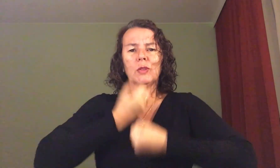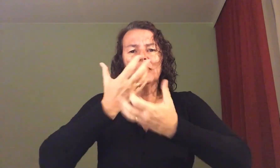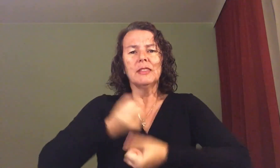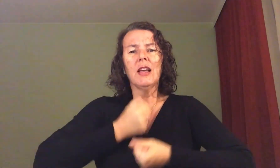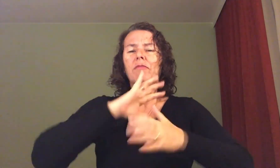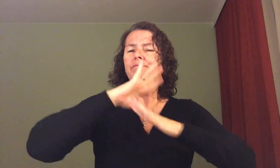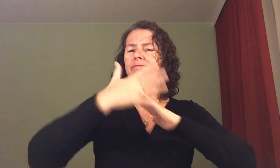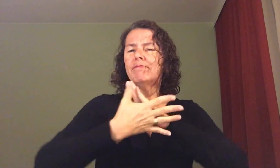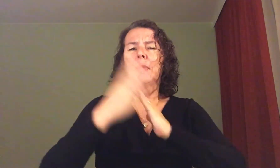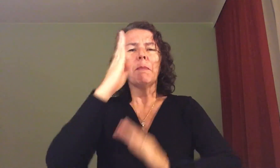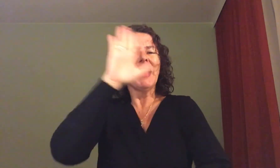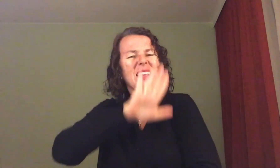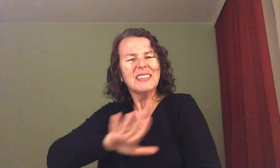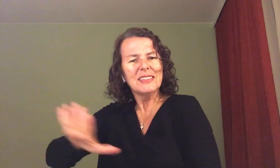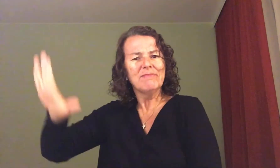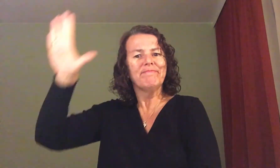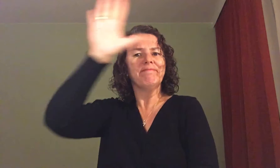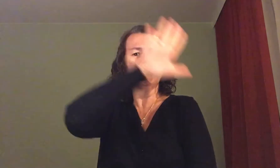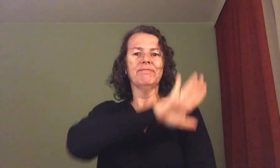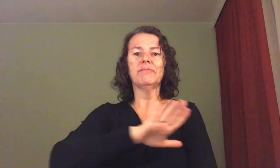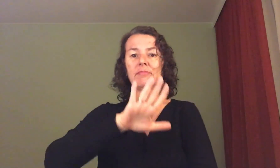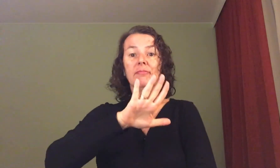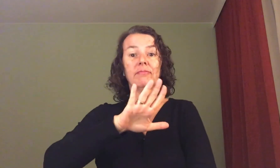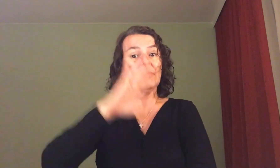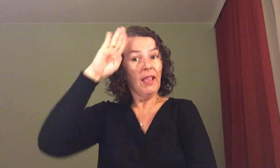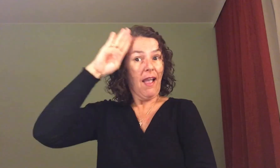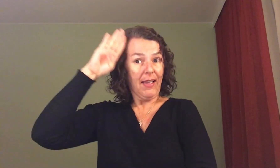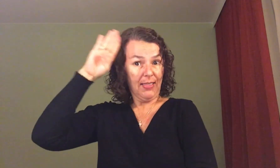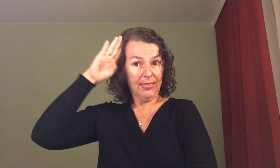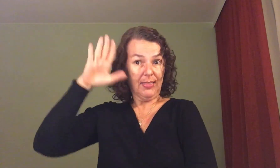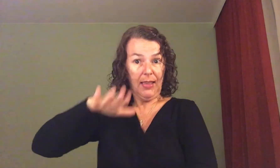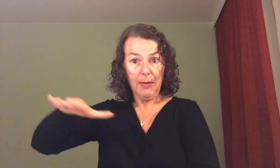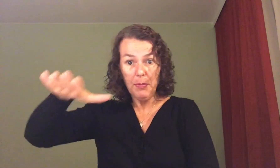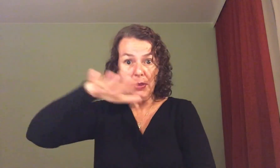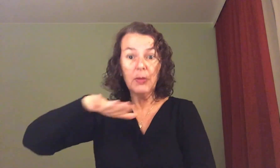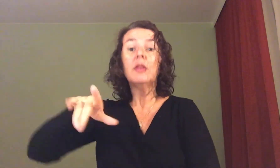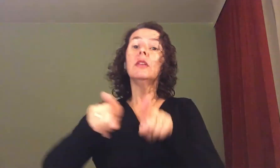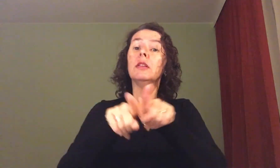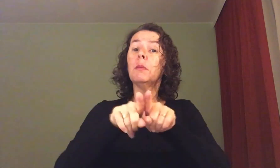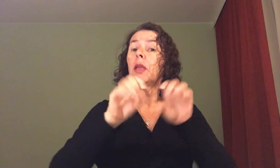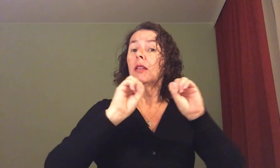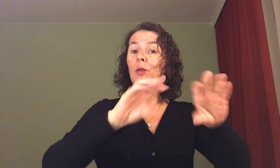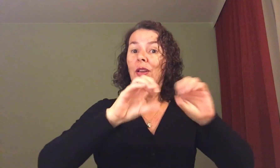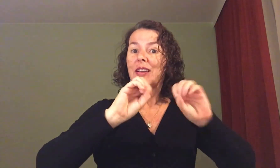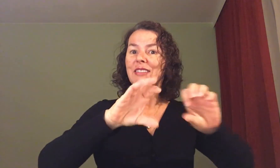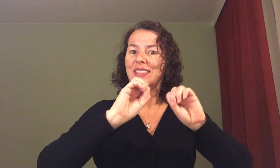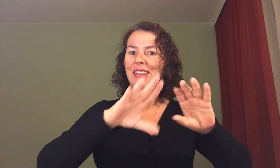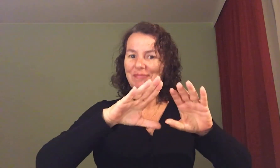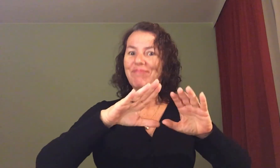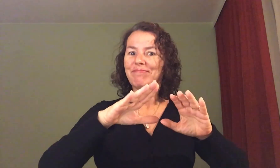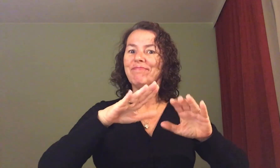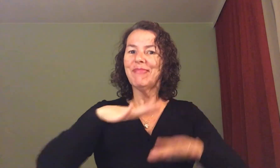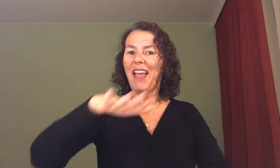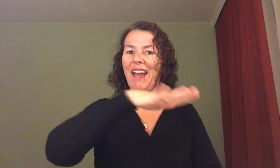envolvendo a Libras de todo o país, tanto no nível acadêmico como no nível educacional,